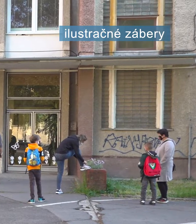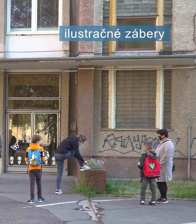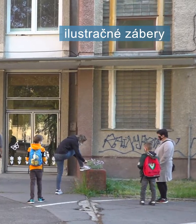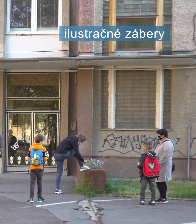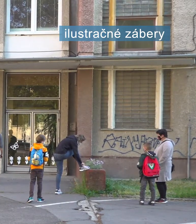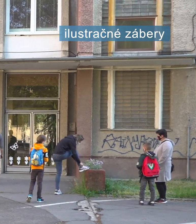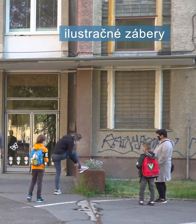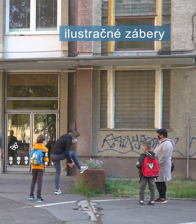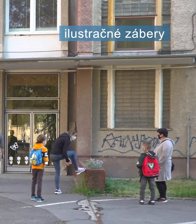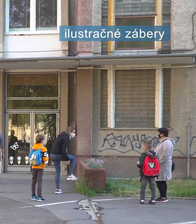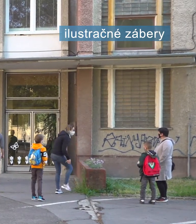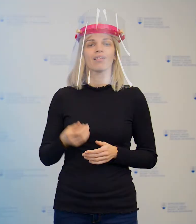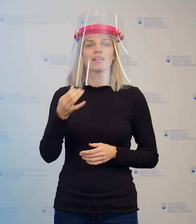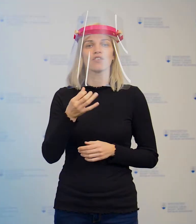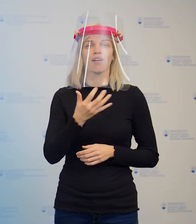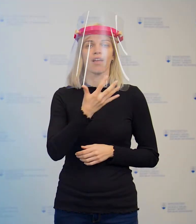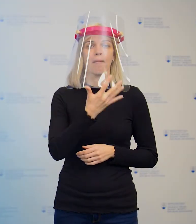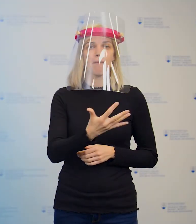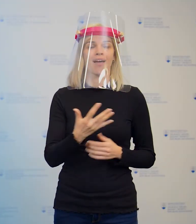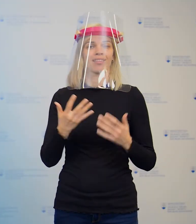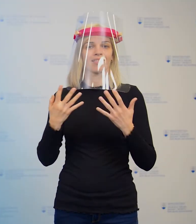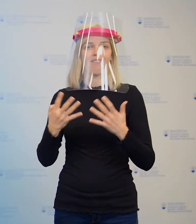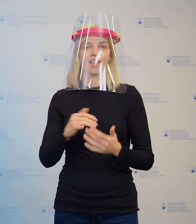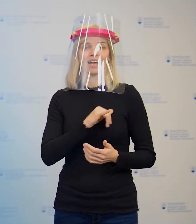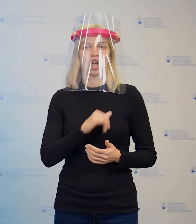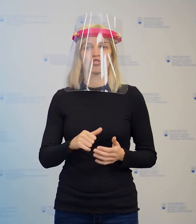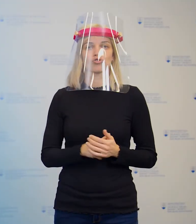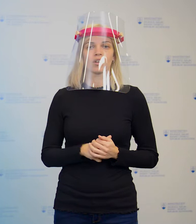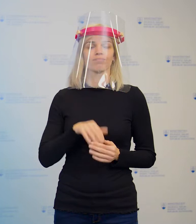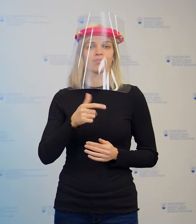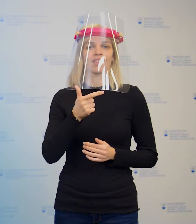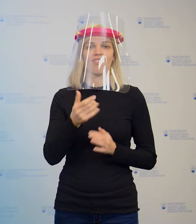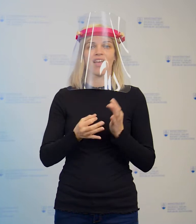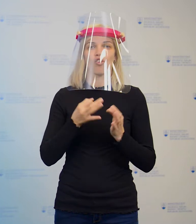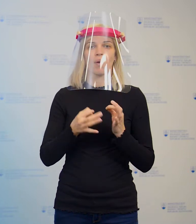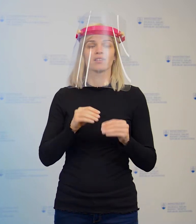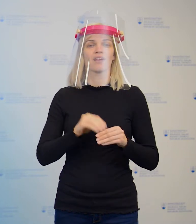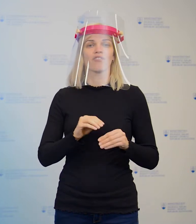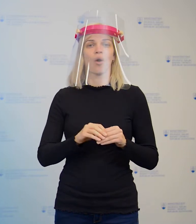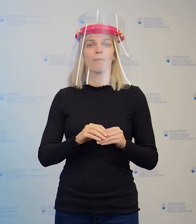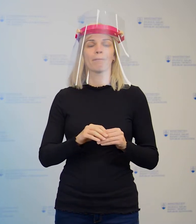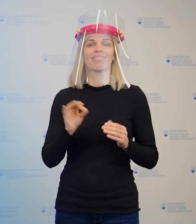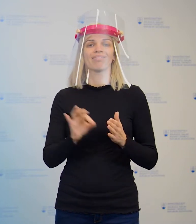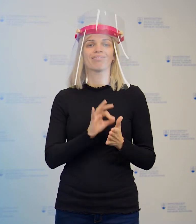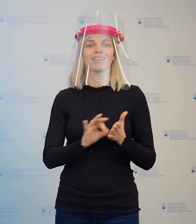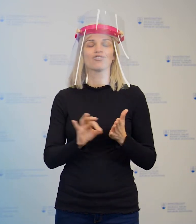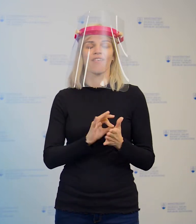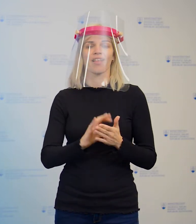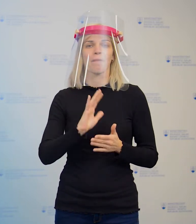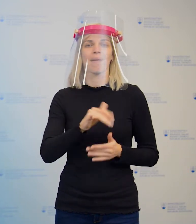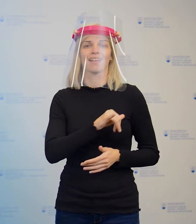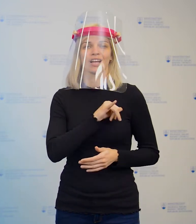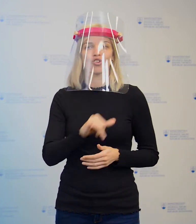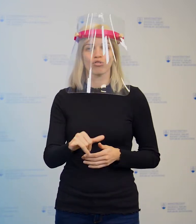Testovanie 5 a testovanie 9. Dve informácie. Tá jedna, že testovanie 5, testovanie žiakov 5.